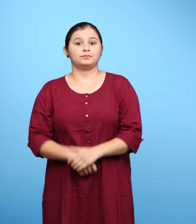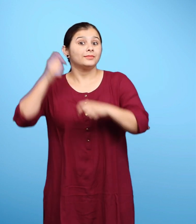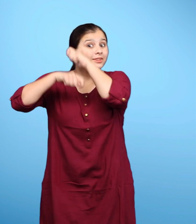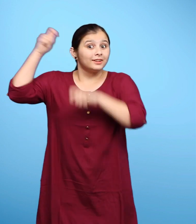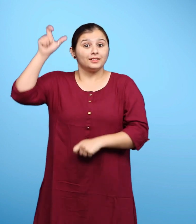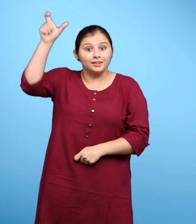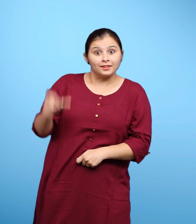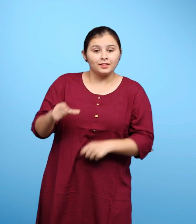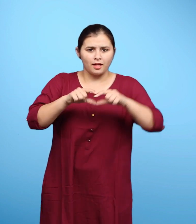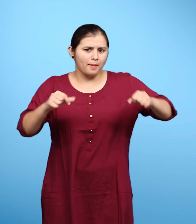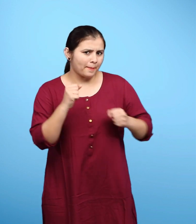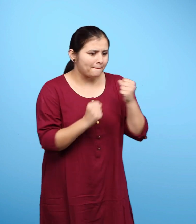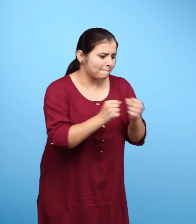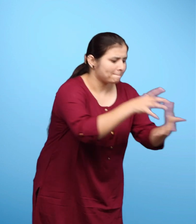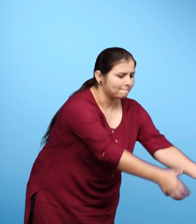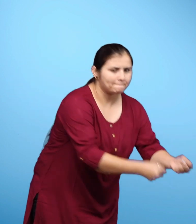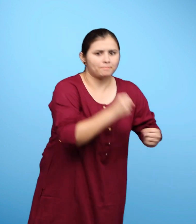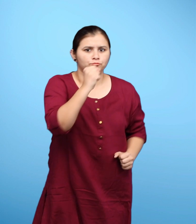चित्र आठ